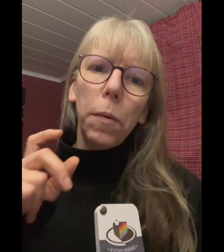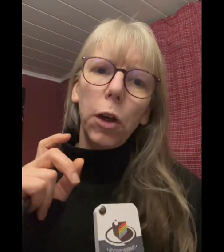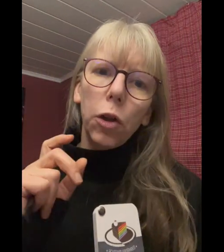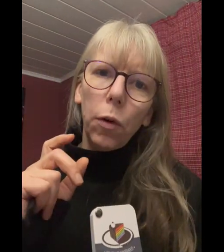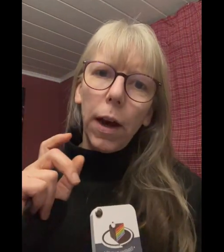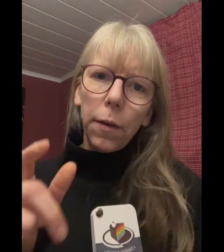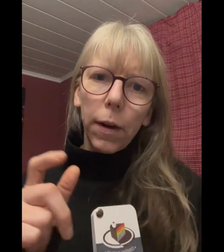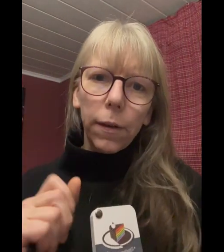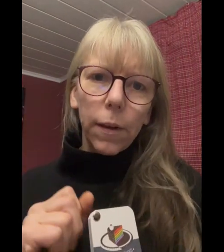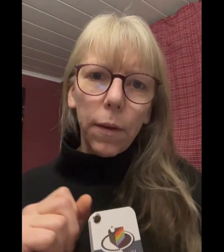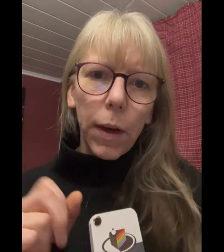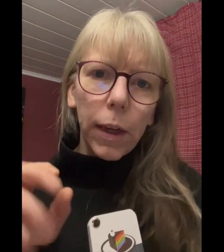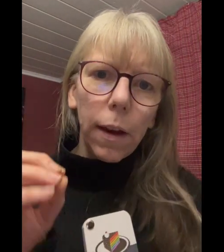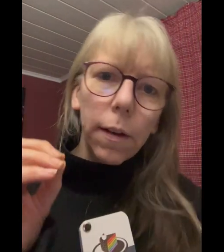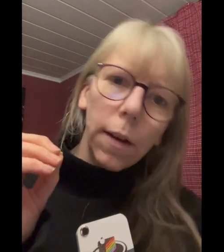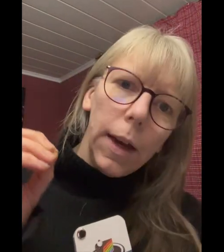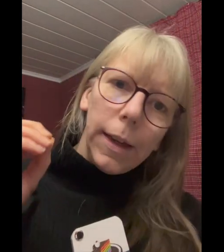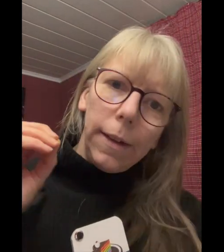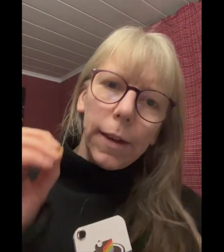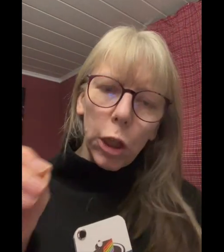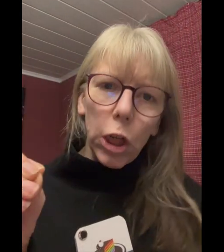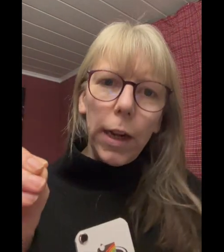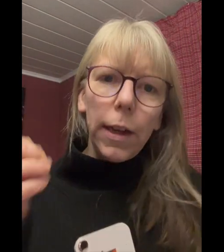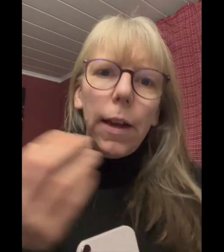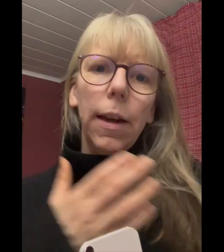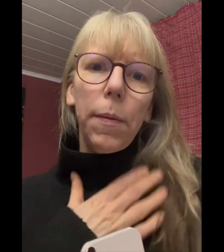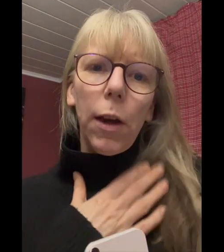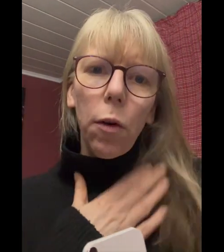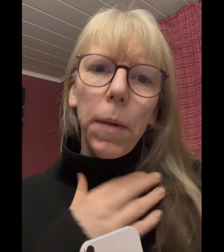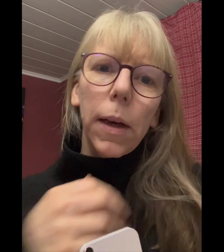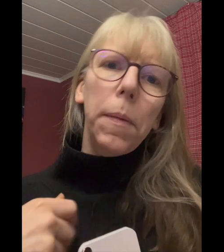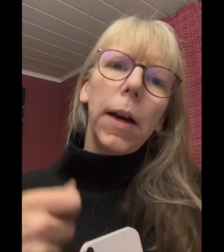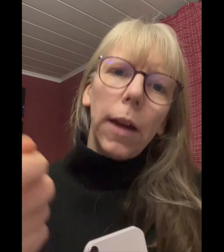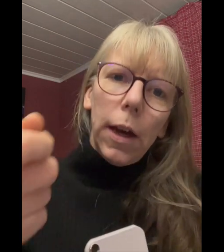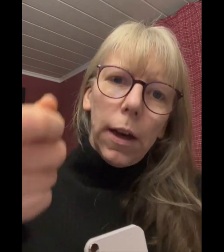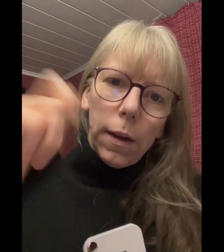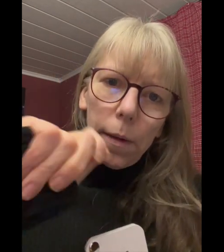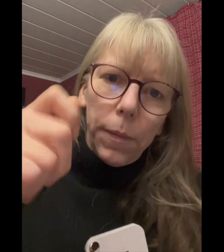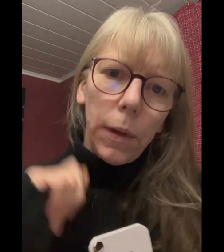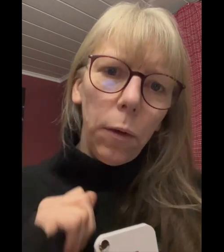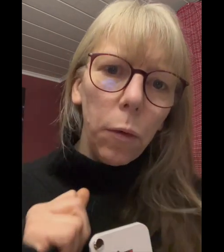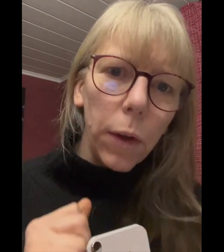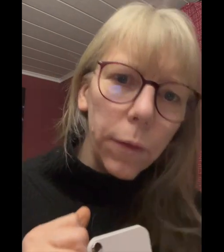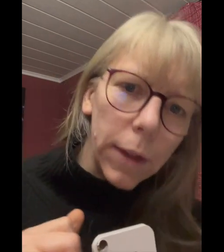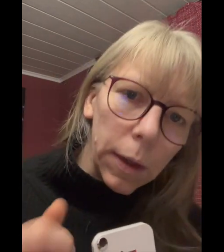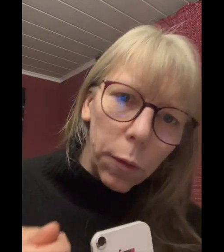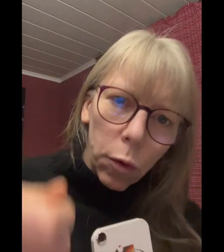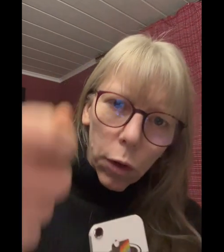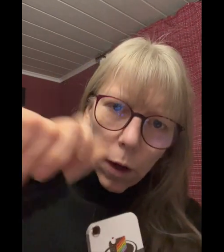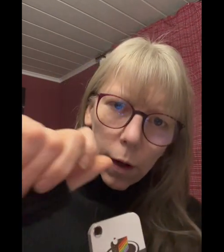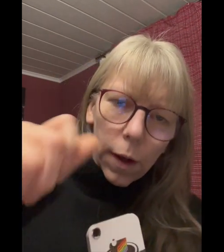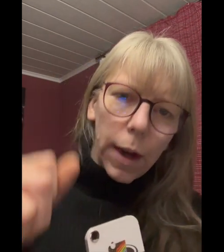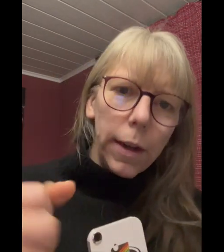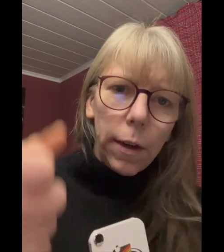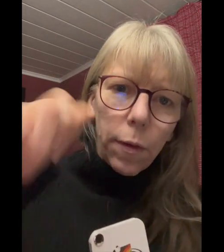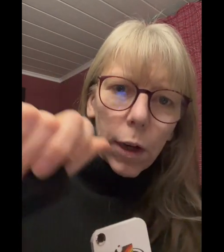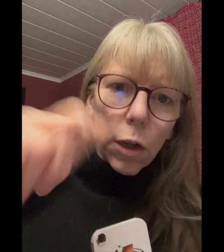eine schöne Eiweißvariante, die sehr schnell geht. Habe ich auch mal gemacht. Ursaft zack im Kühlschrank, rein in die Flasche